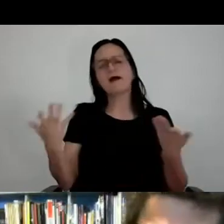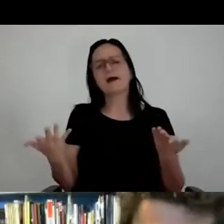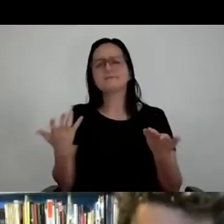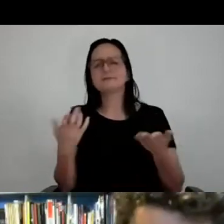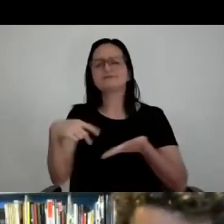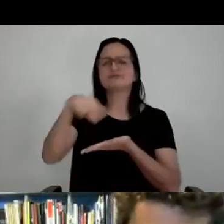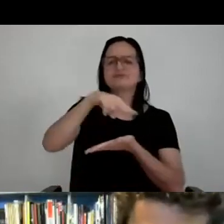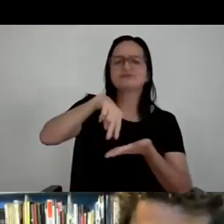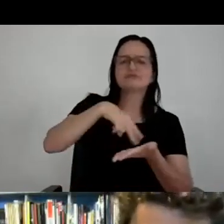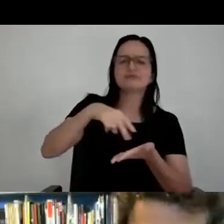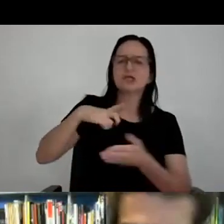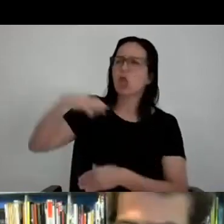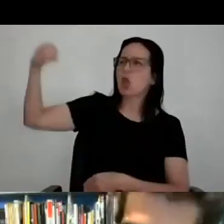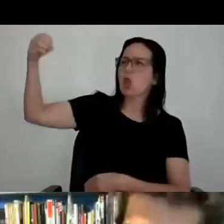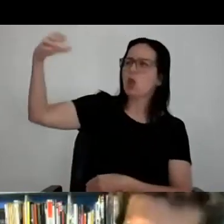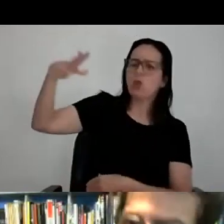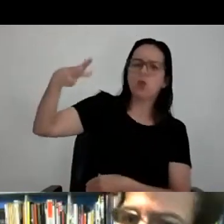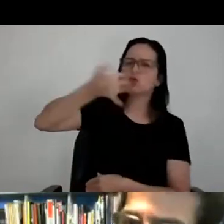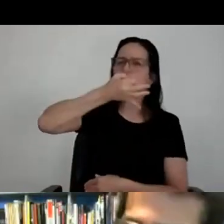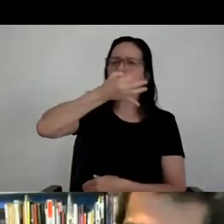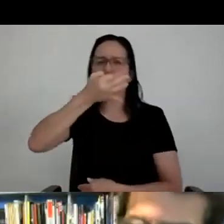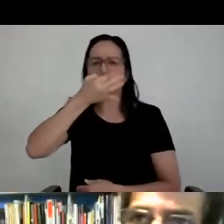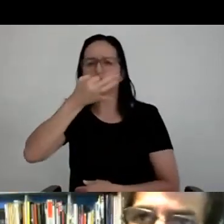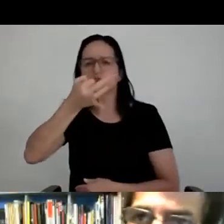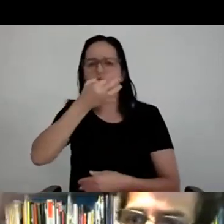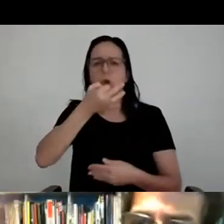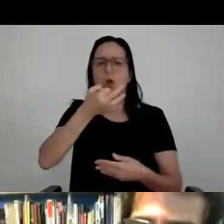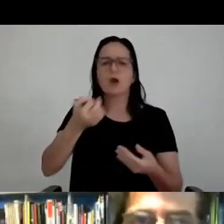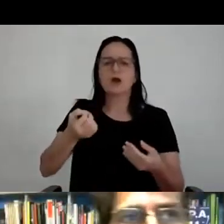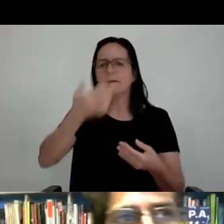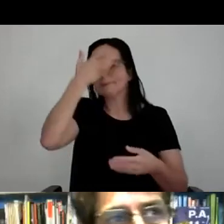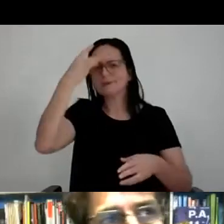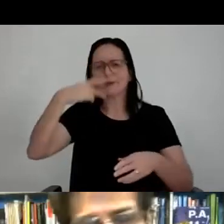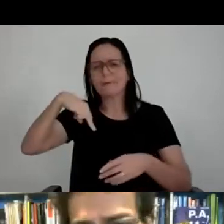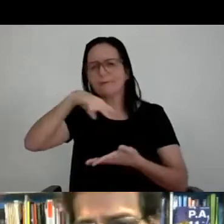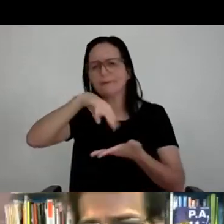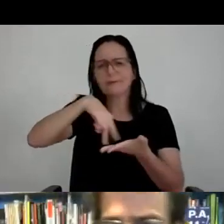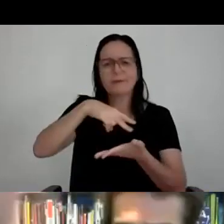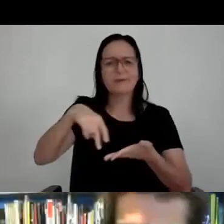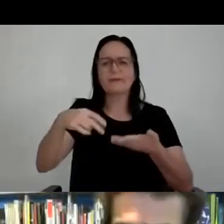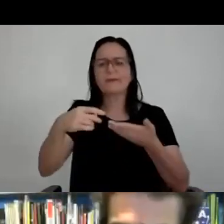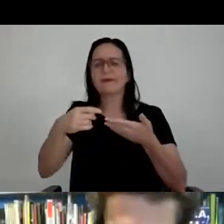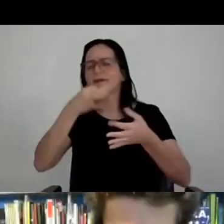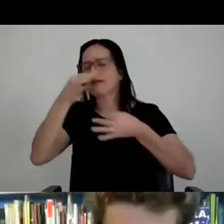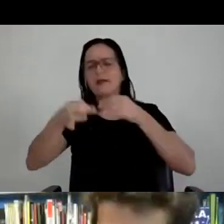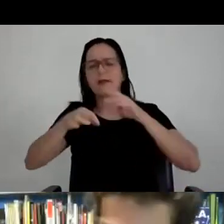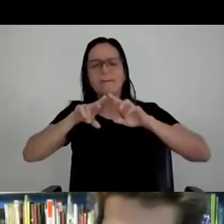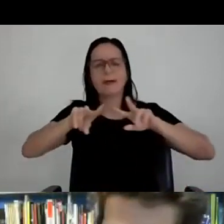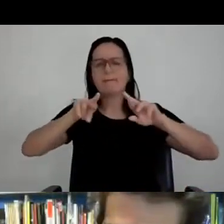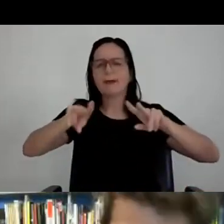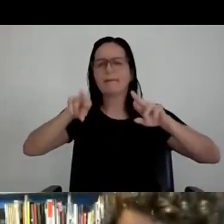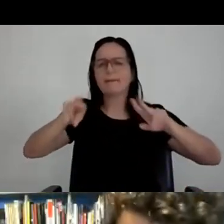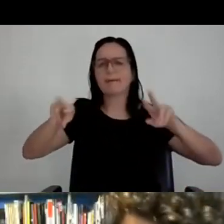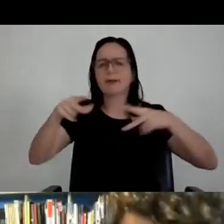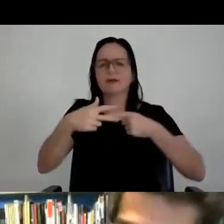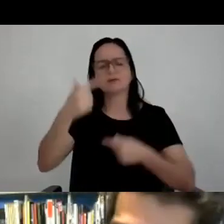Tem que ter luz, tem que ter imagem, tem que ter som, tem que ter fumaça, tem que ter bailarino, tem que ter DJ, tem que ter fly, tem que ter som. Criei